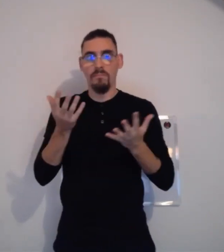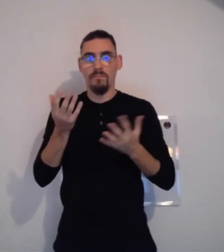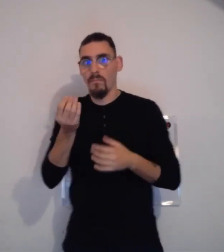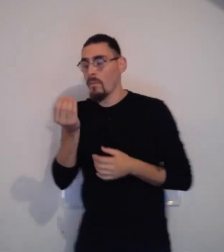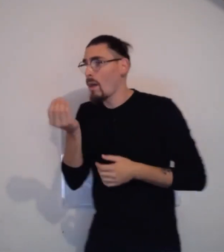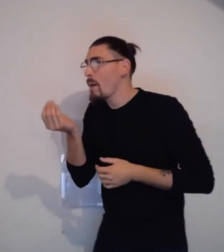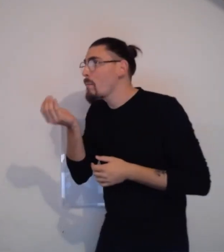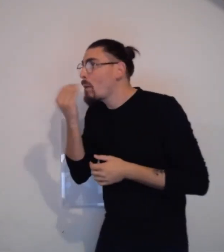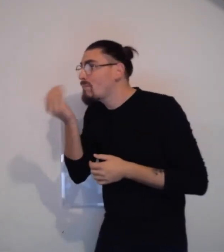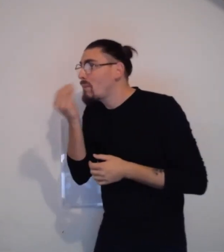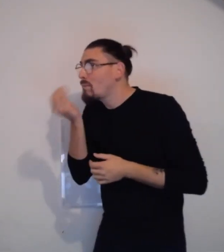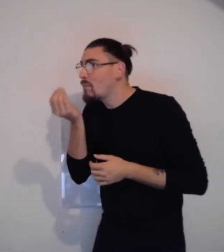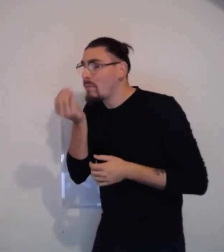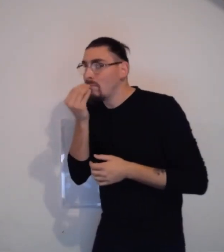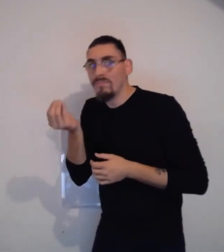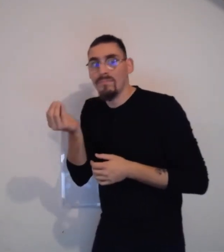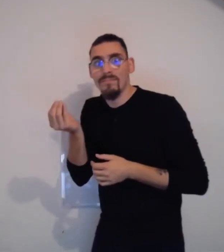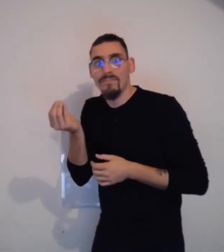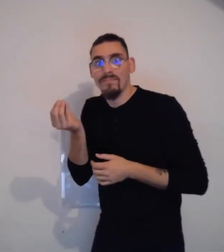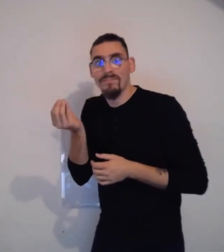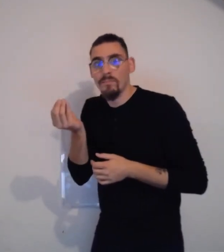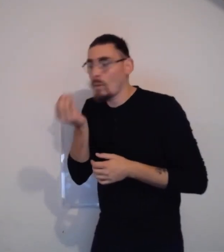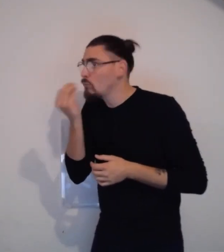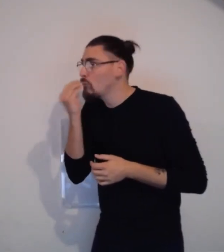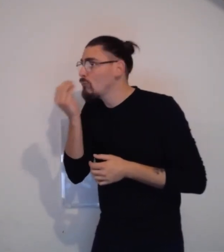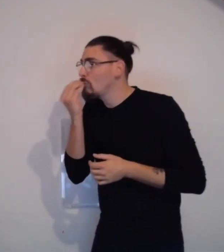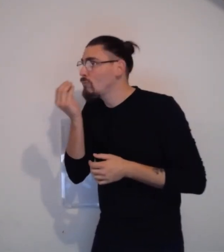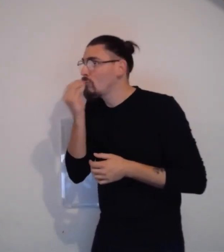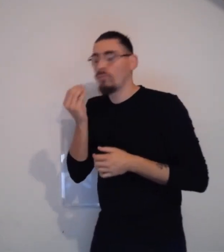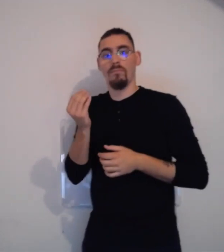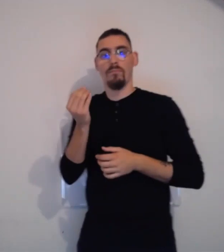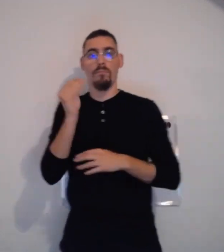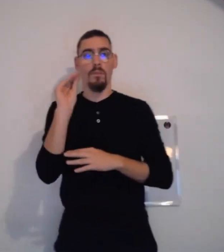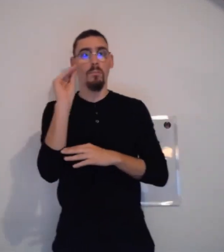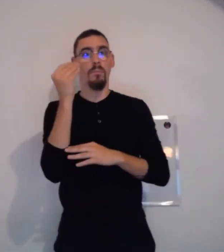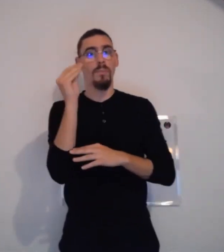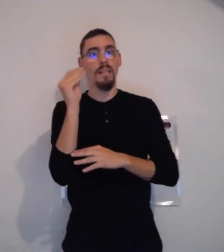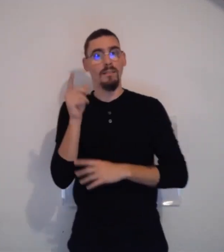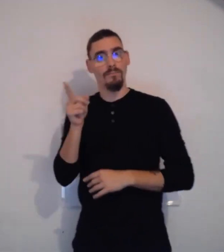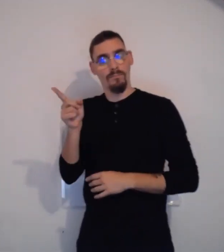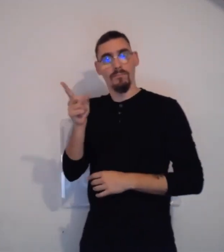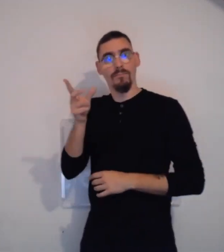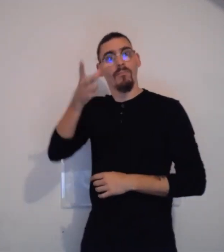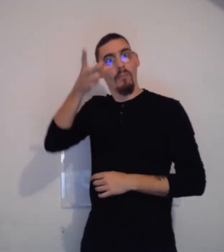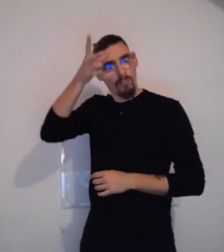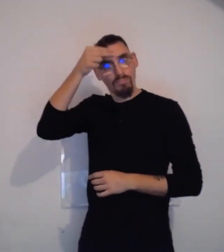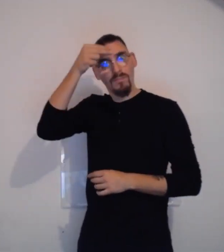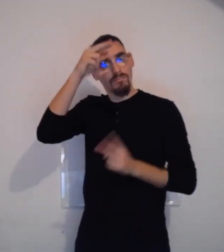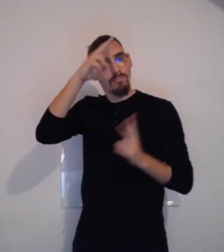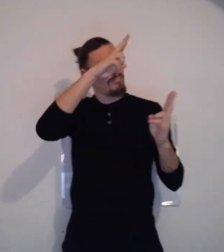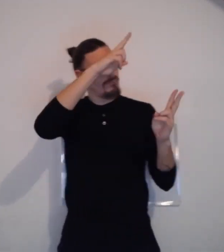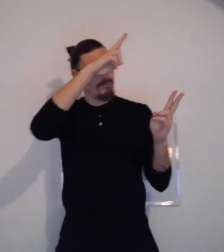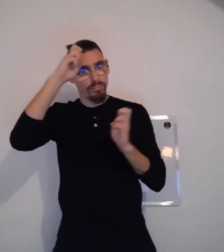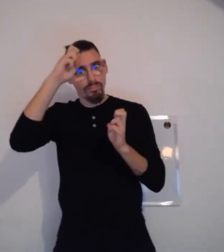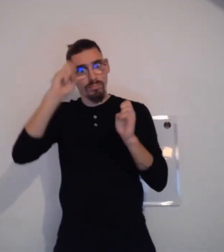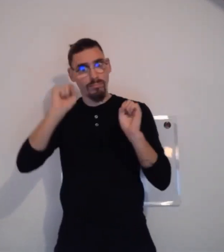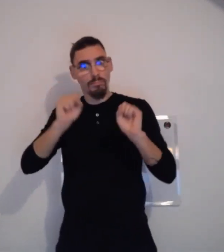Eh bien, c'est vrai que, par exemple, manger, vous voyez ce terme-là, manger ? Eh le bébé, il va le